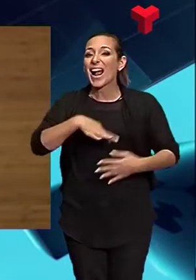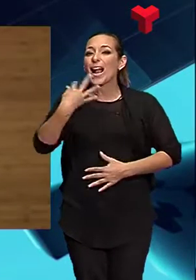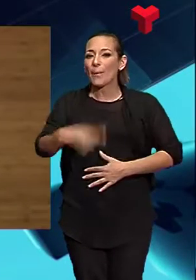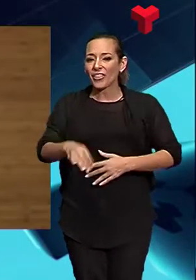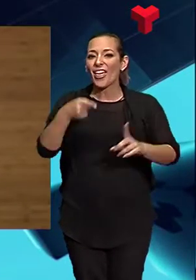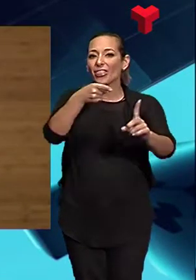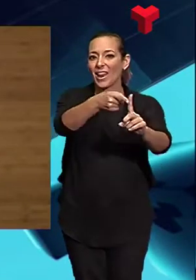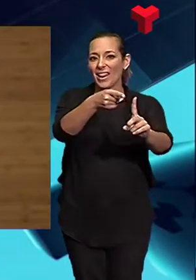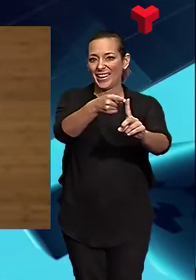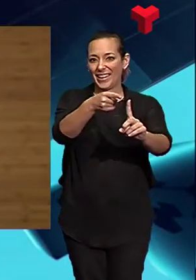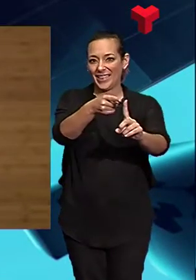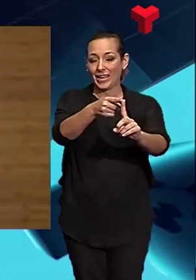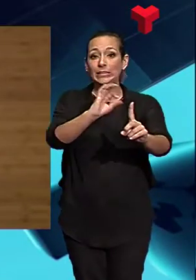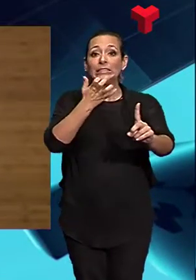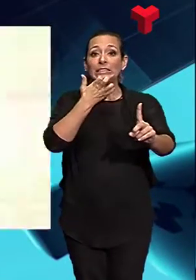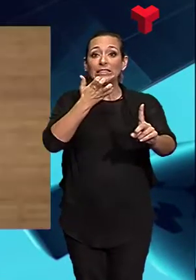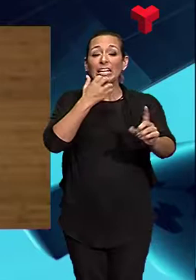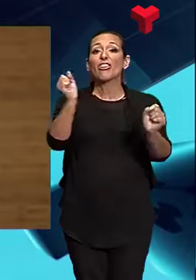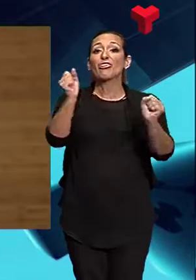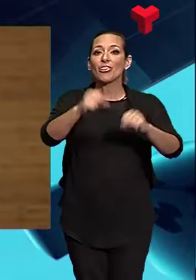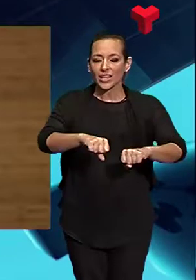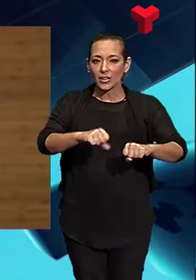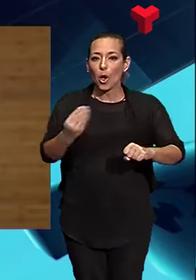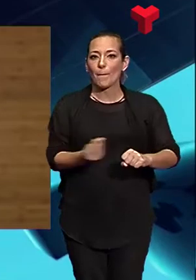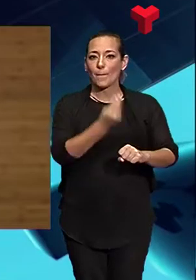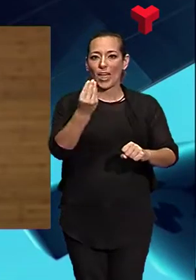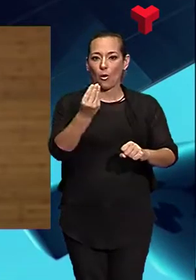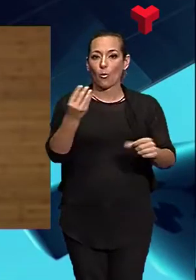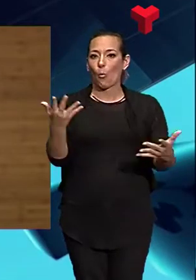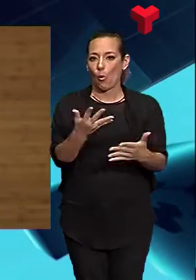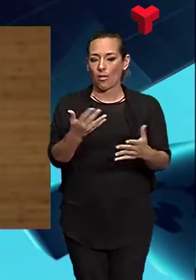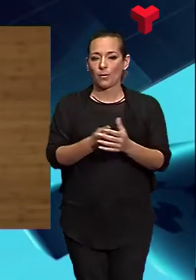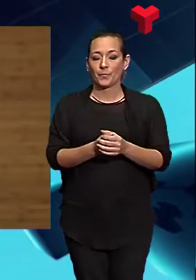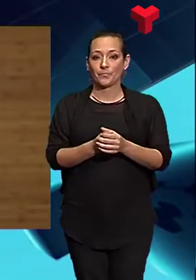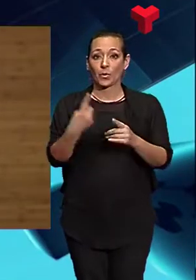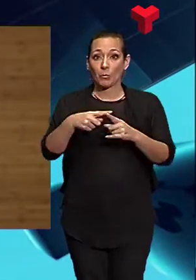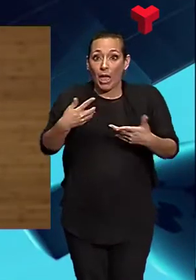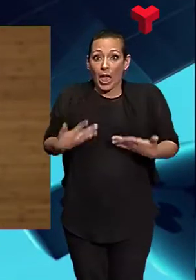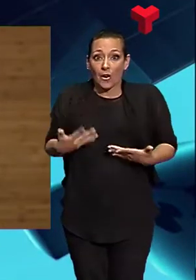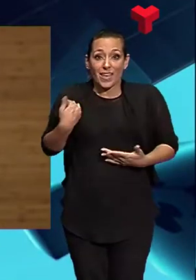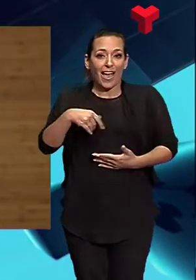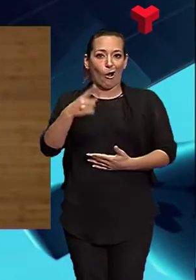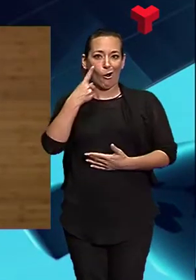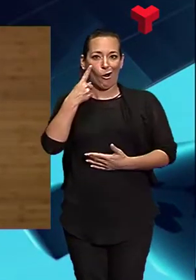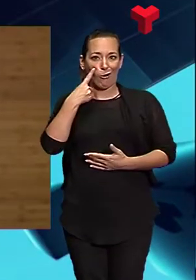les decisions més encertades possibles. Els que estem aquí ja disposem del coneixement per prendre les decisions,